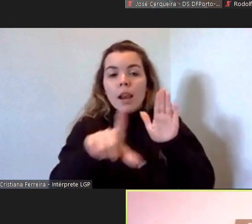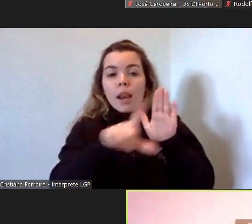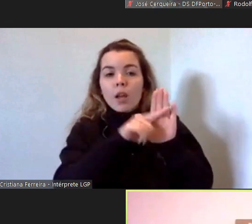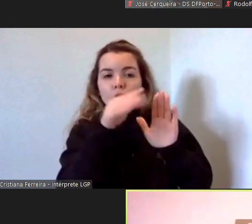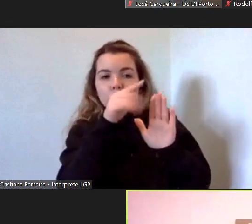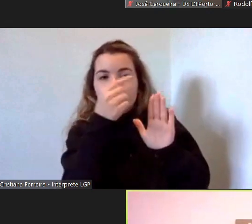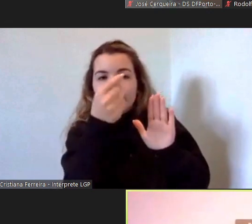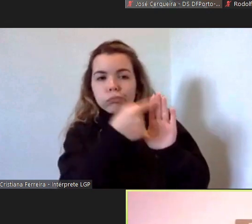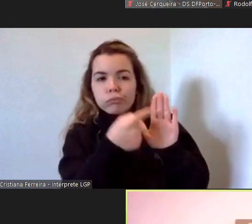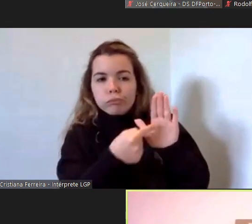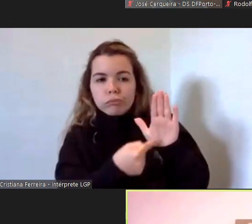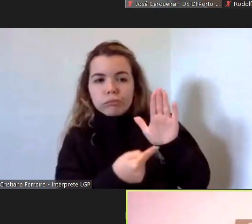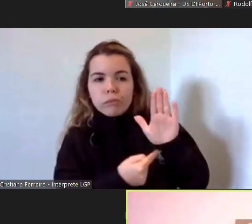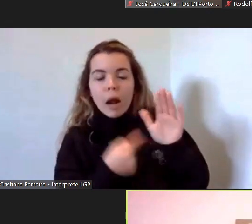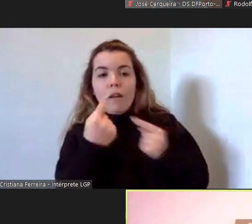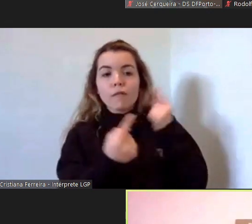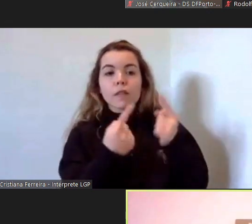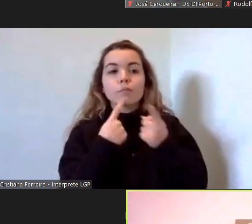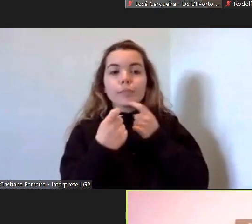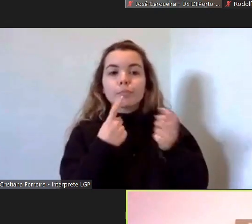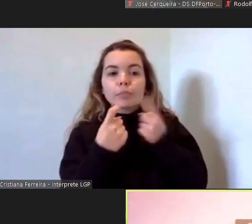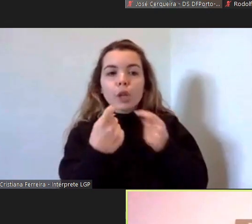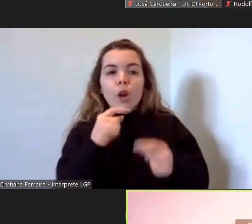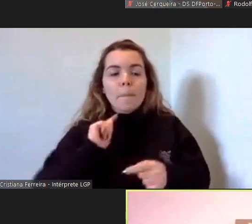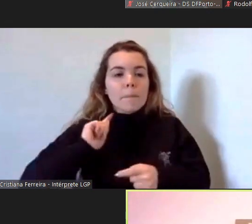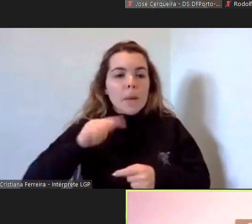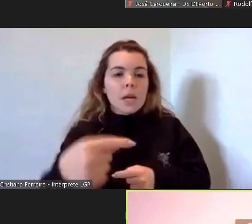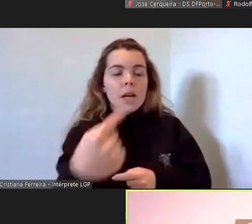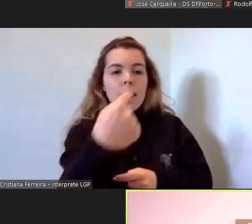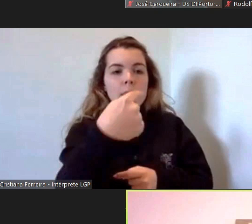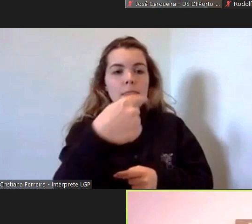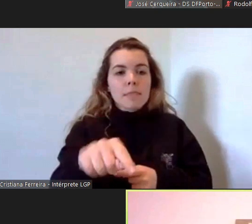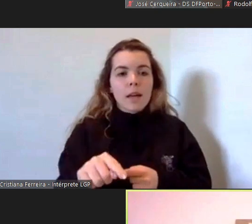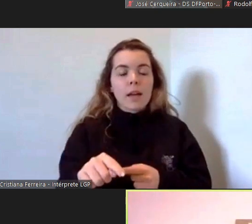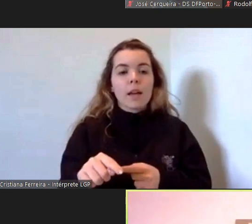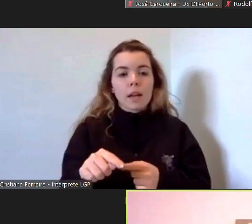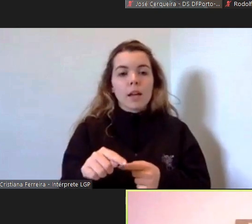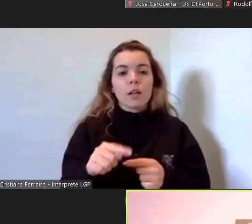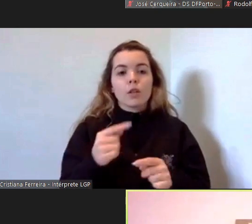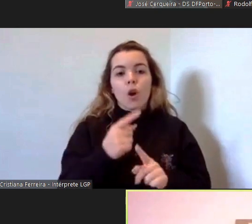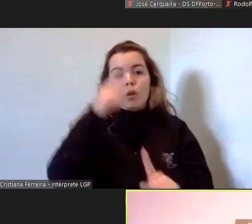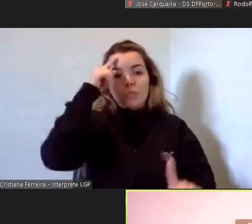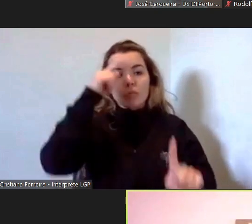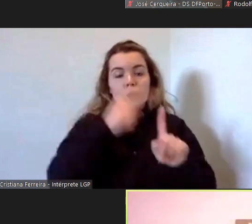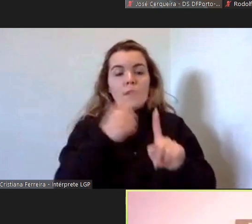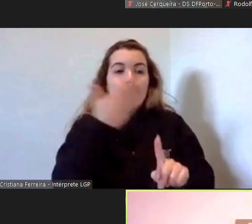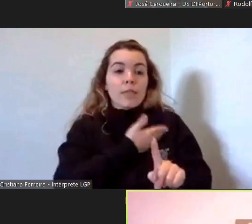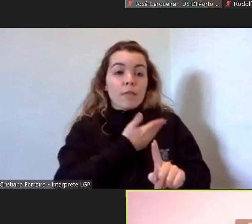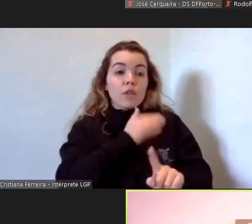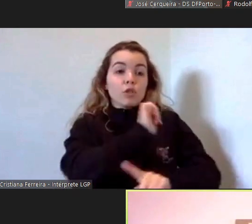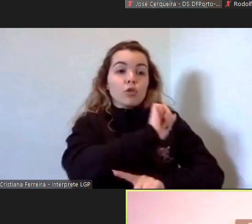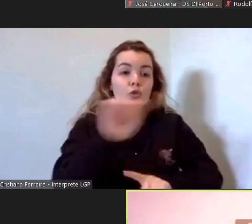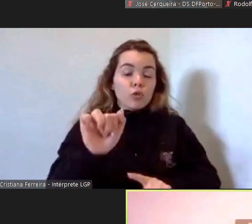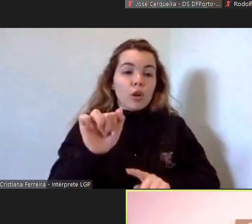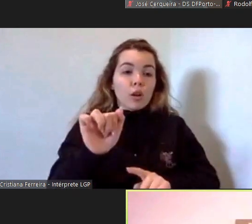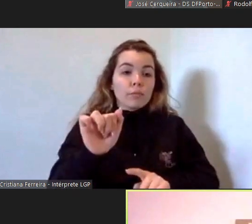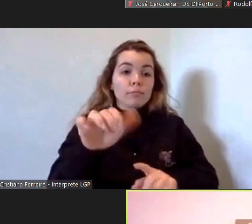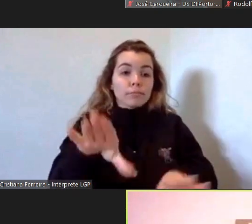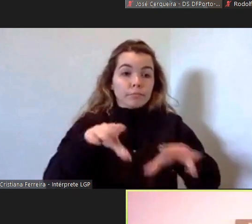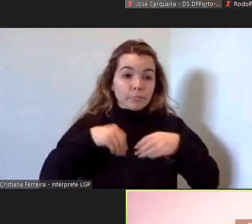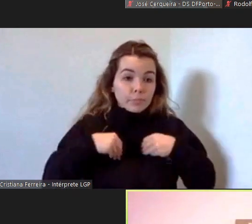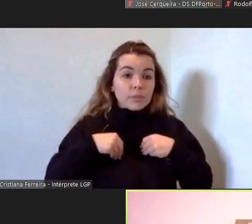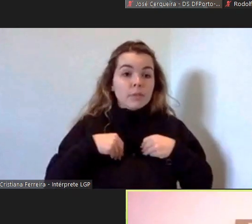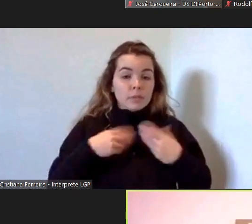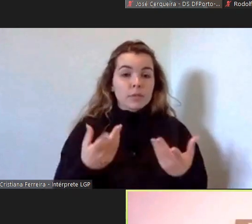devem ter em conta no seu dia-a-dia com o cumprimento dos seus deveres porque eu acho que nós não podemos ter direitos sem termos também